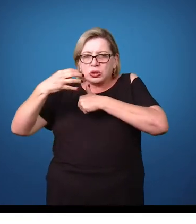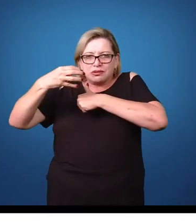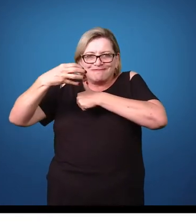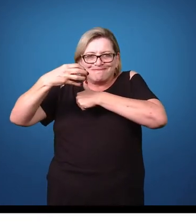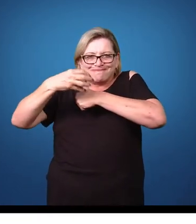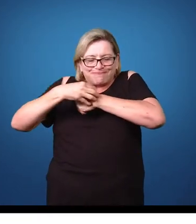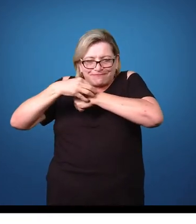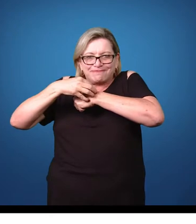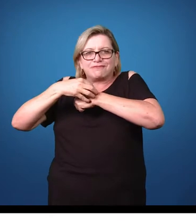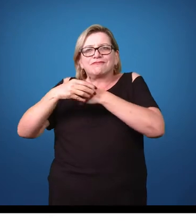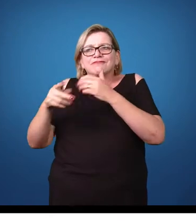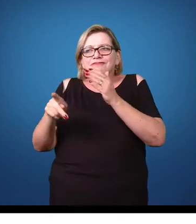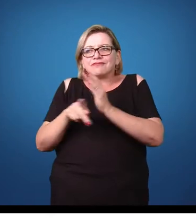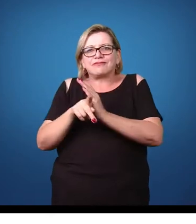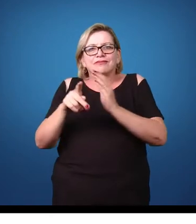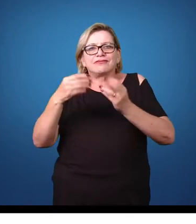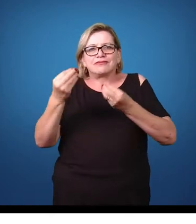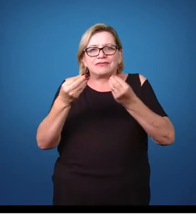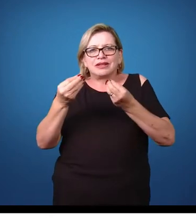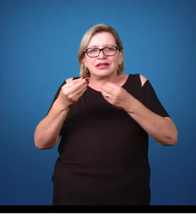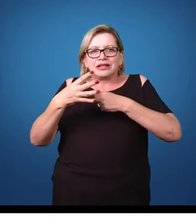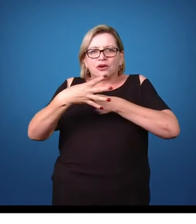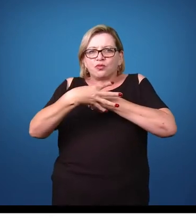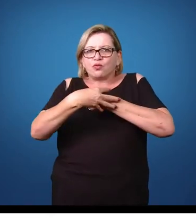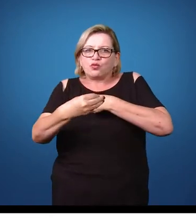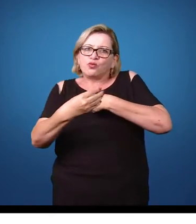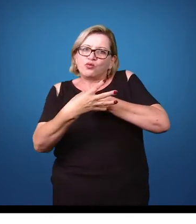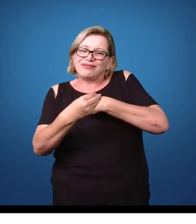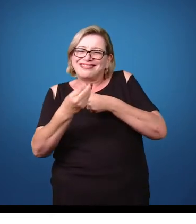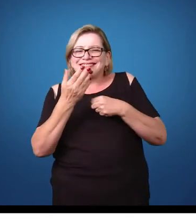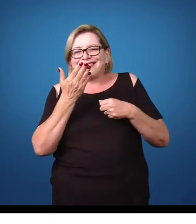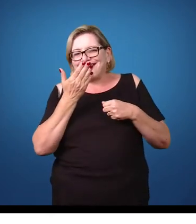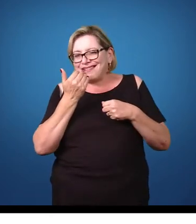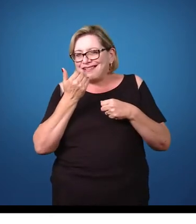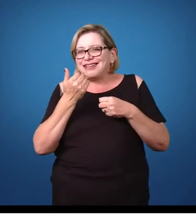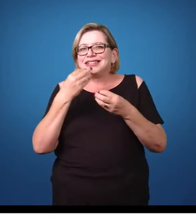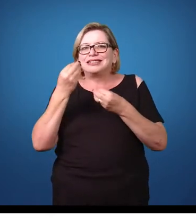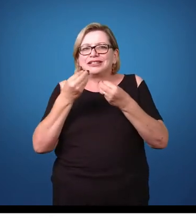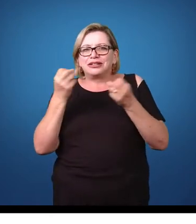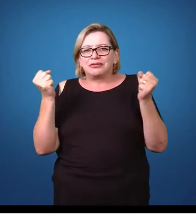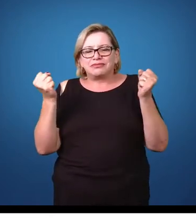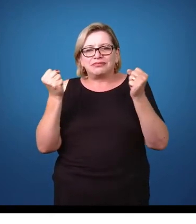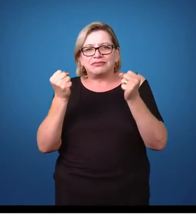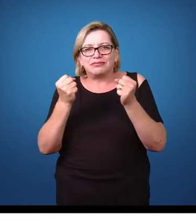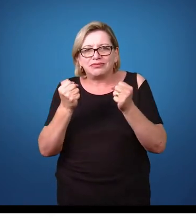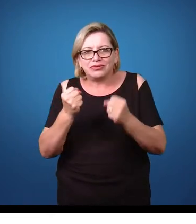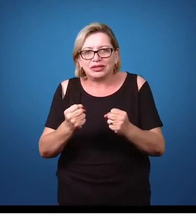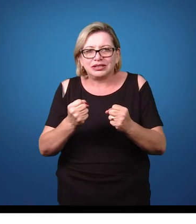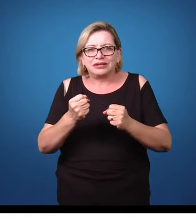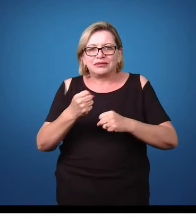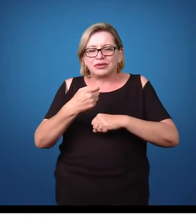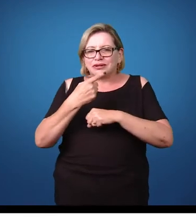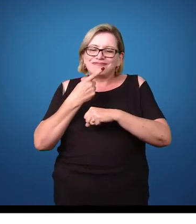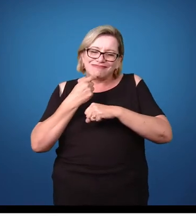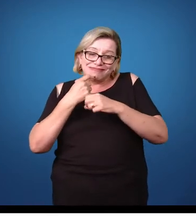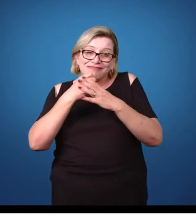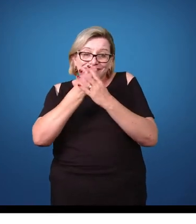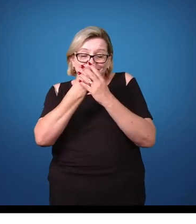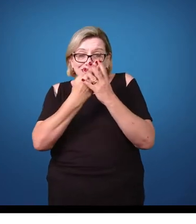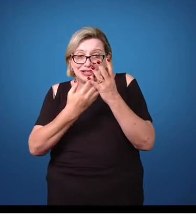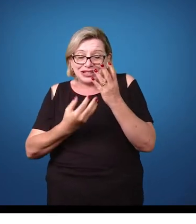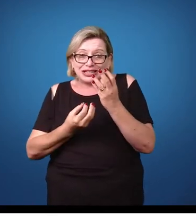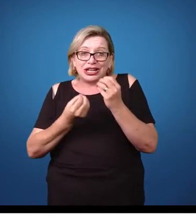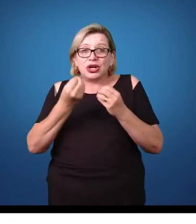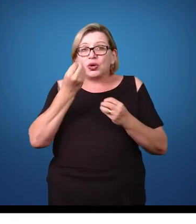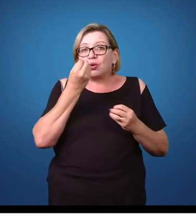tecido, à pele, aos pelos do hospedeiro. Segundo, que ele retira alimento desse local. Pode ser por hematofagia,